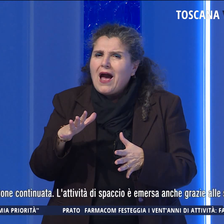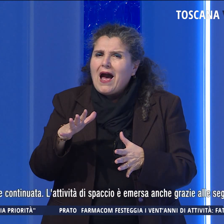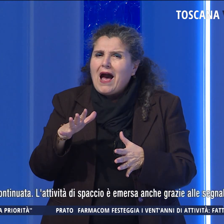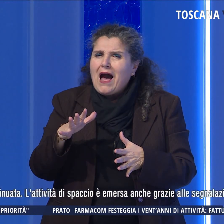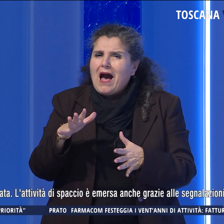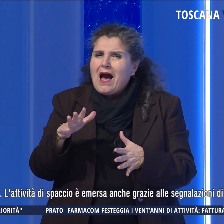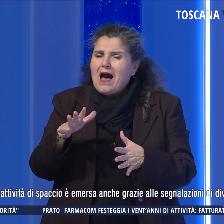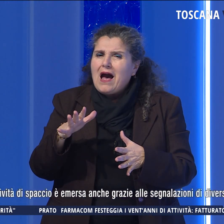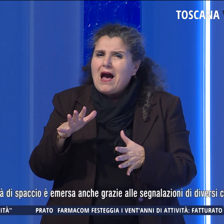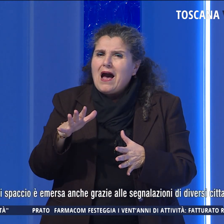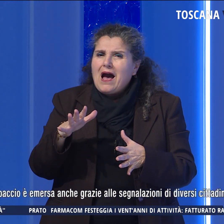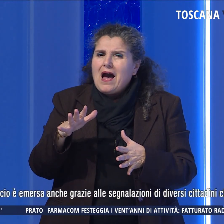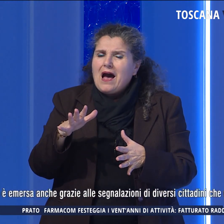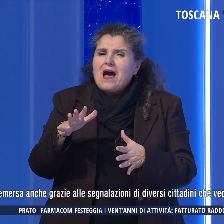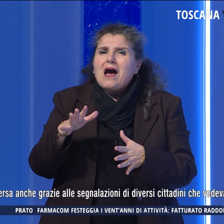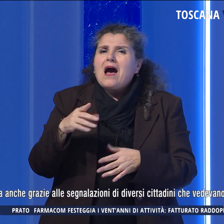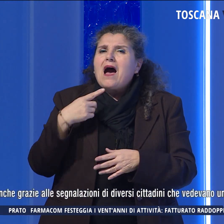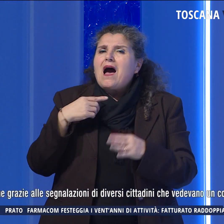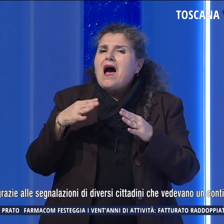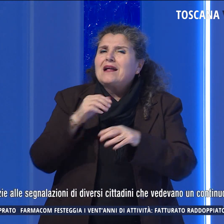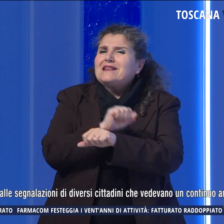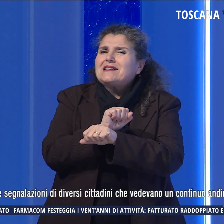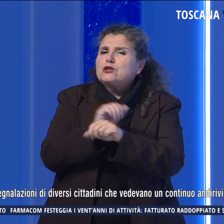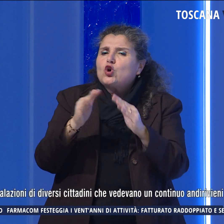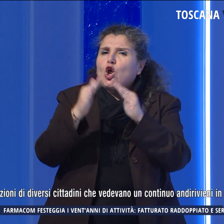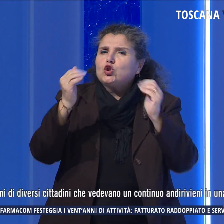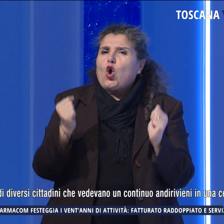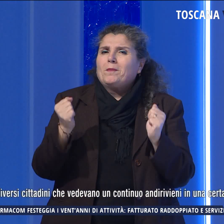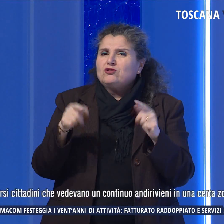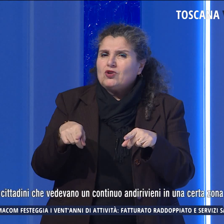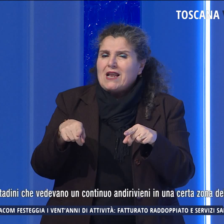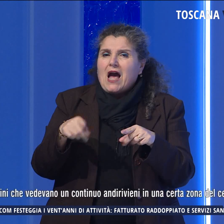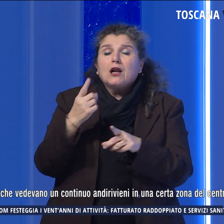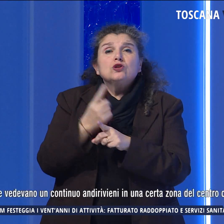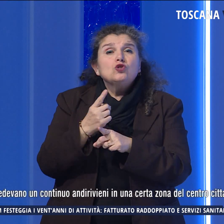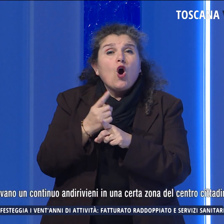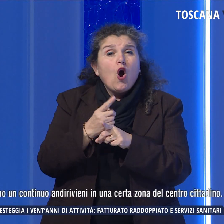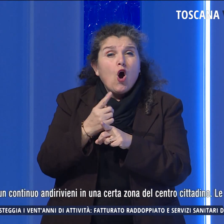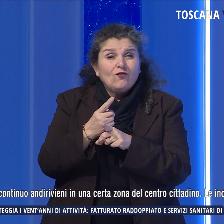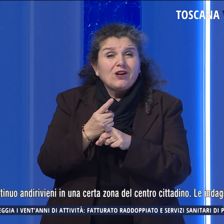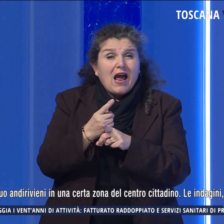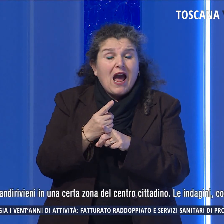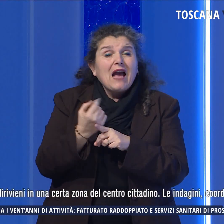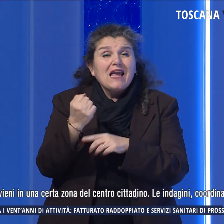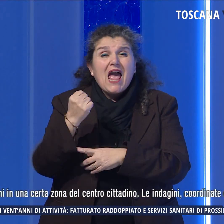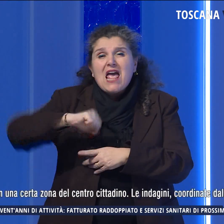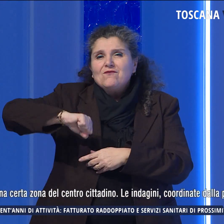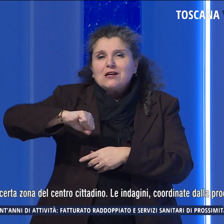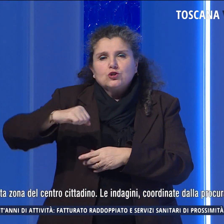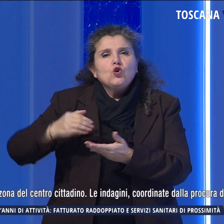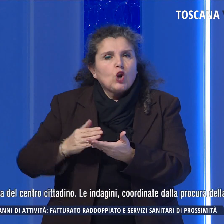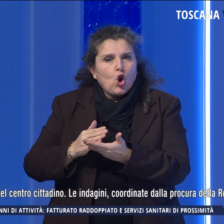detenzione domiciliare e dovrà rispondere anche di evasione